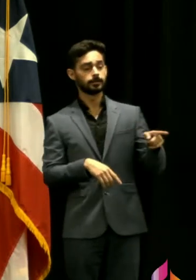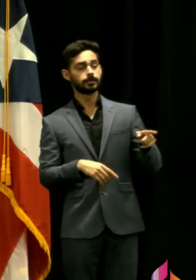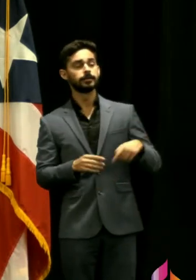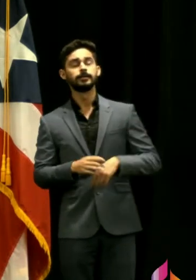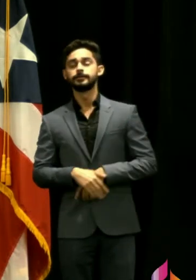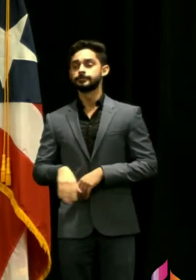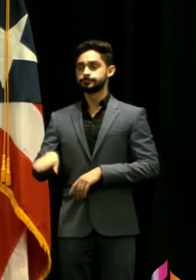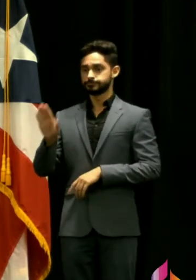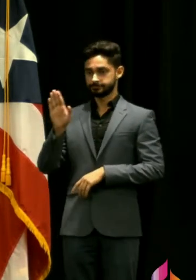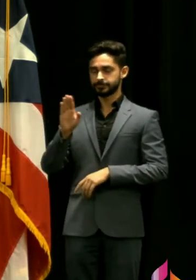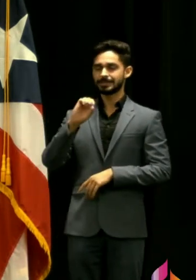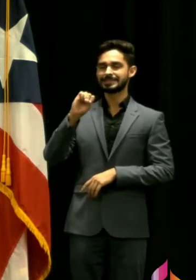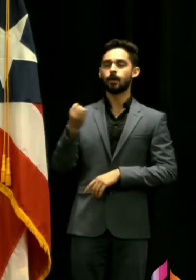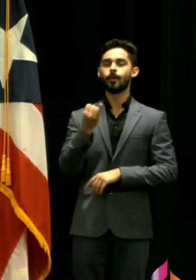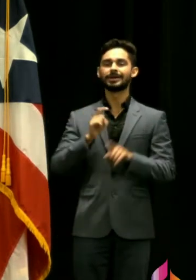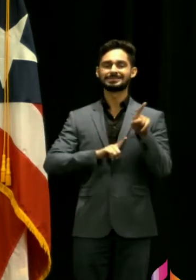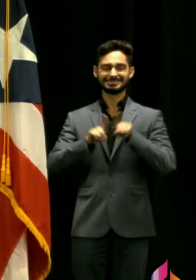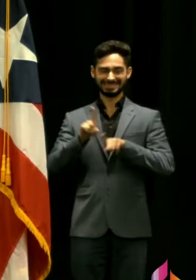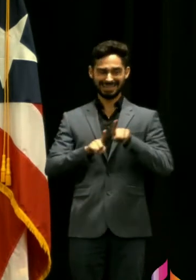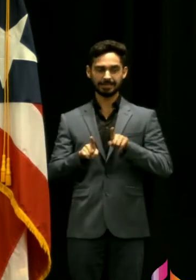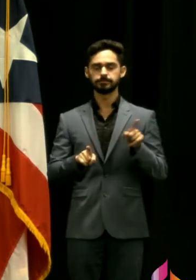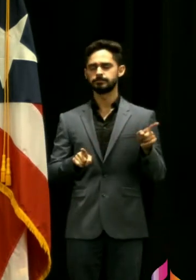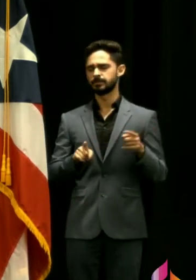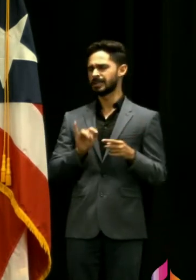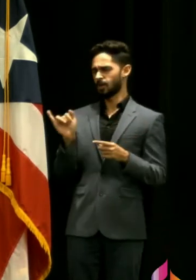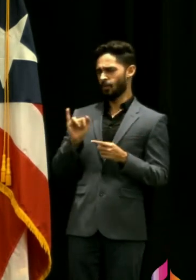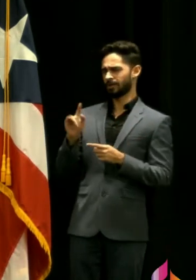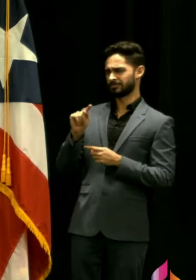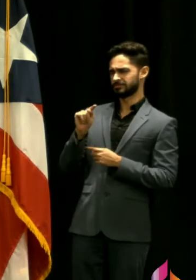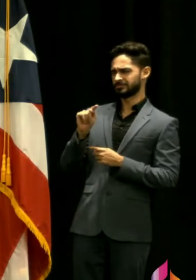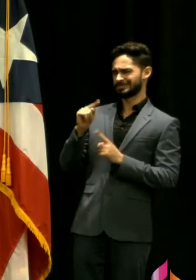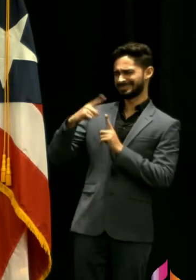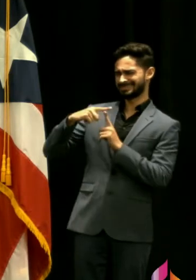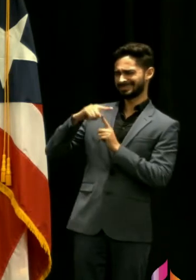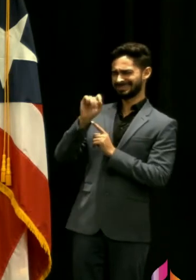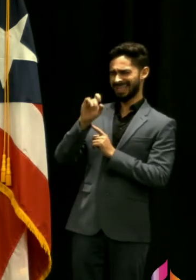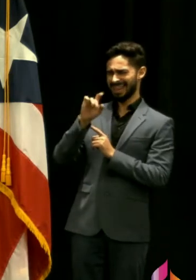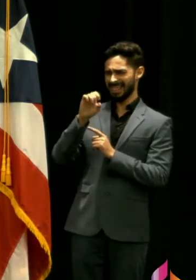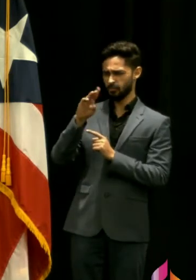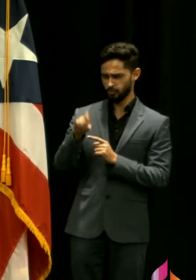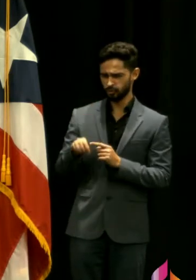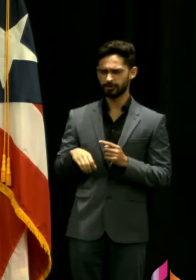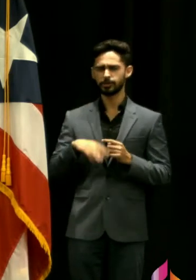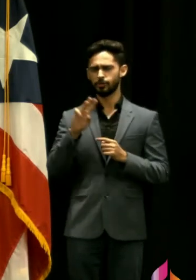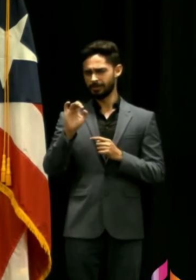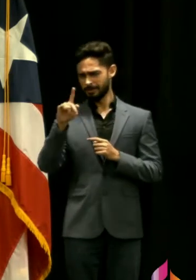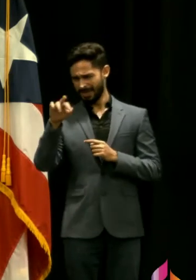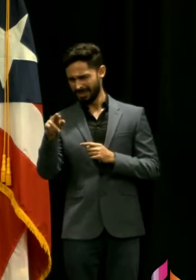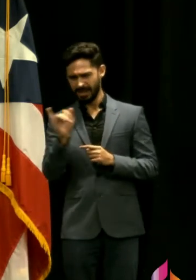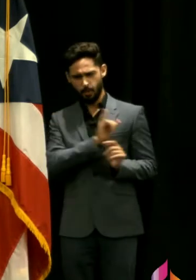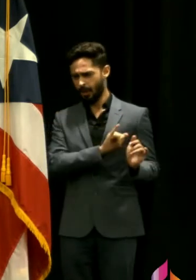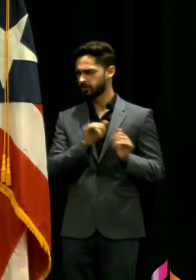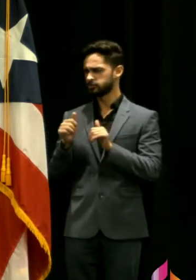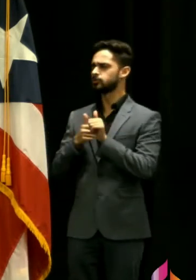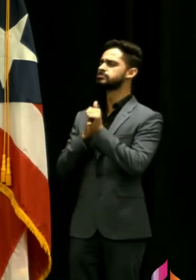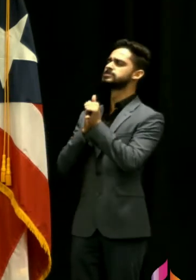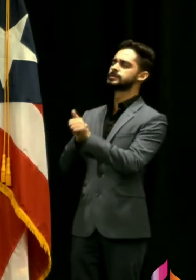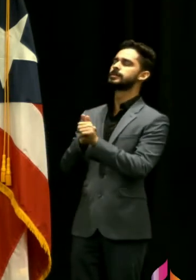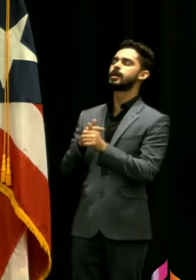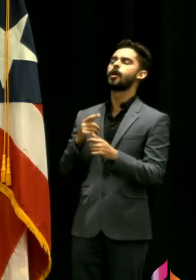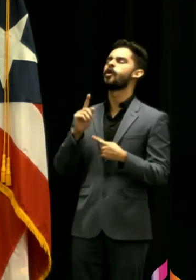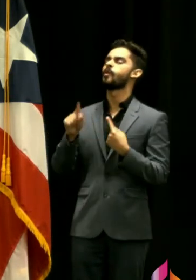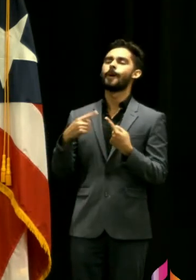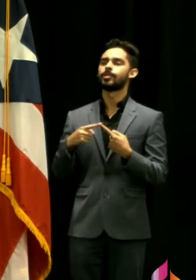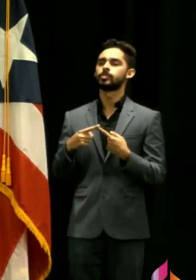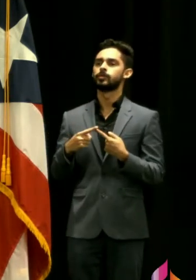de seguimiento de parte de la compañera de telemundo y también del wpr cuando sería el momento para activar quizás el botón de pánico